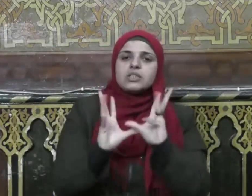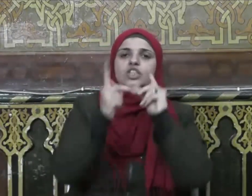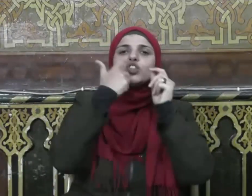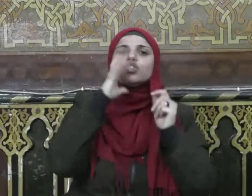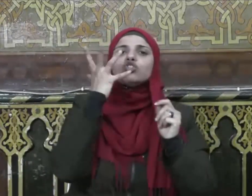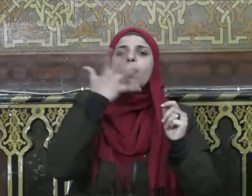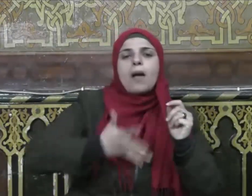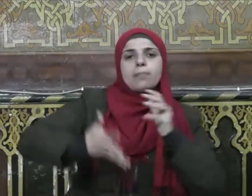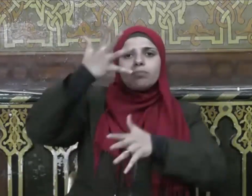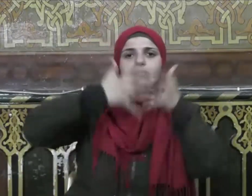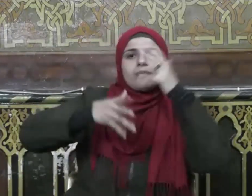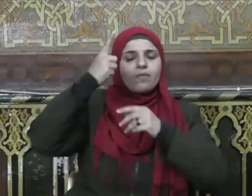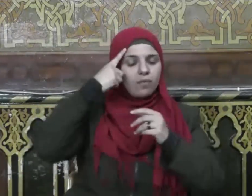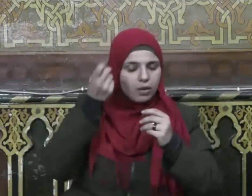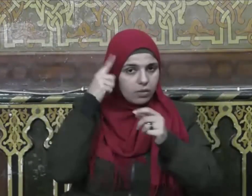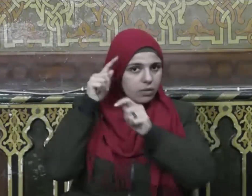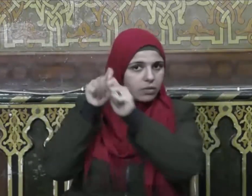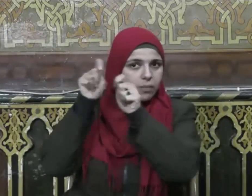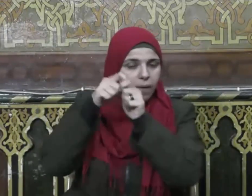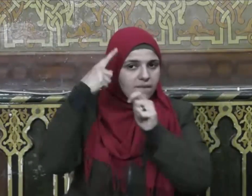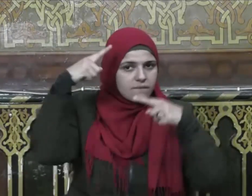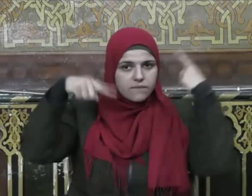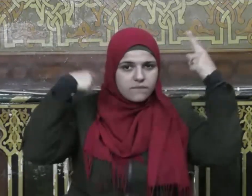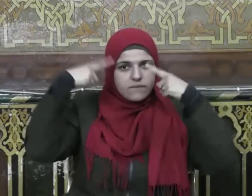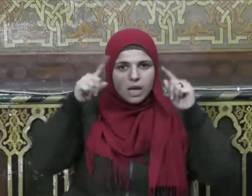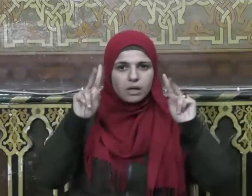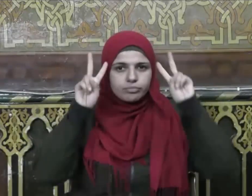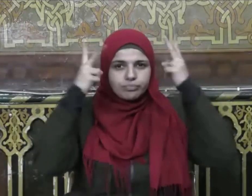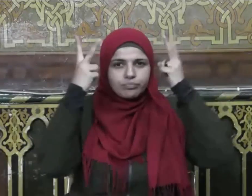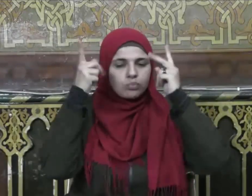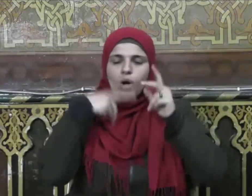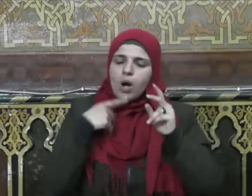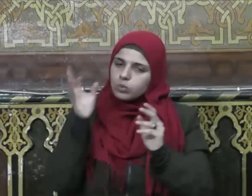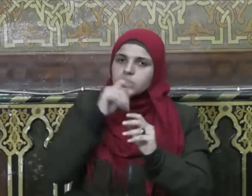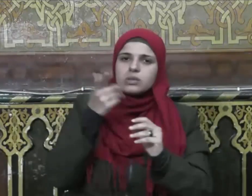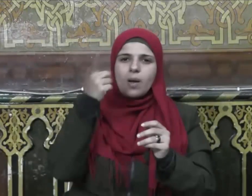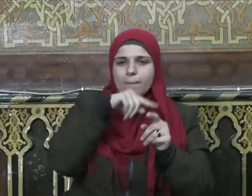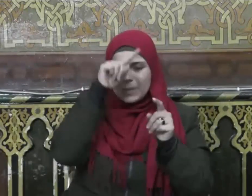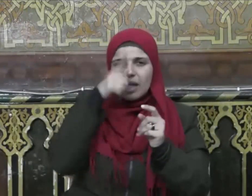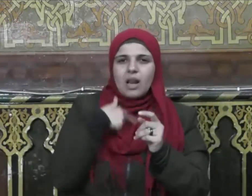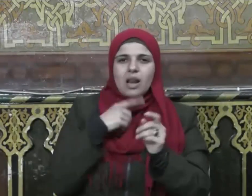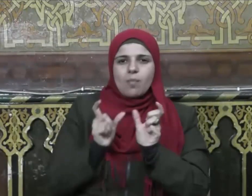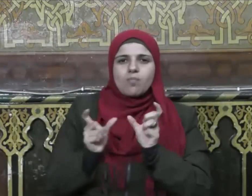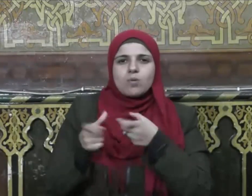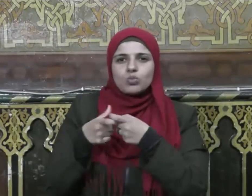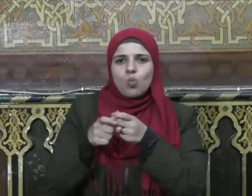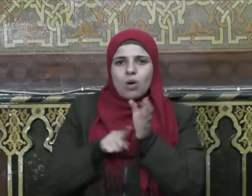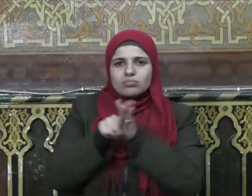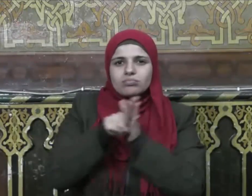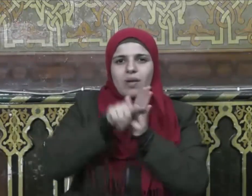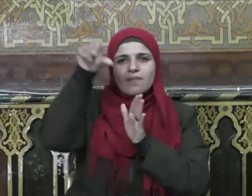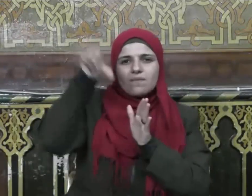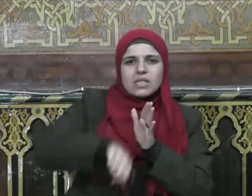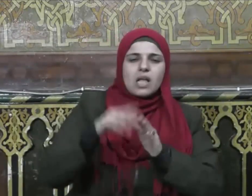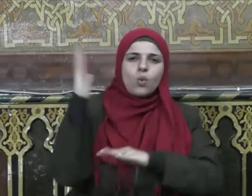من الفكر المتطرف والجماعات الخداعة الهدامة والعمل على تعزيز